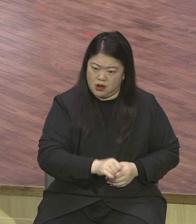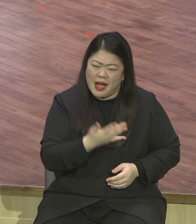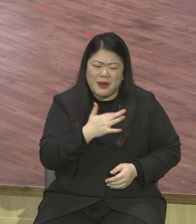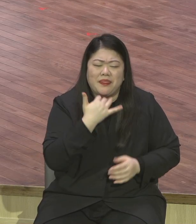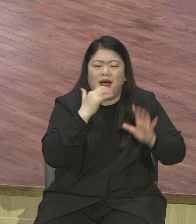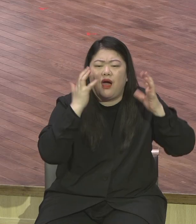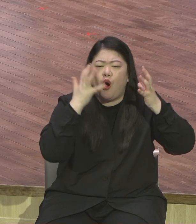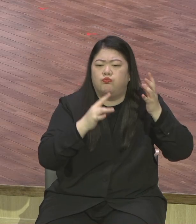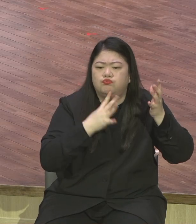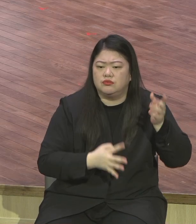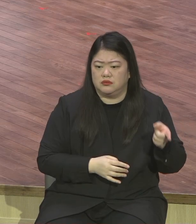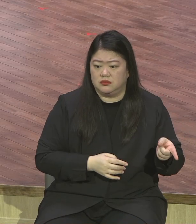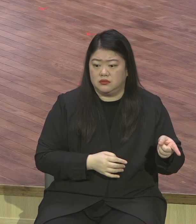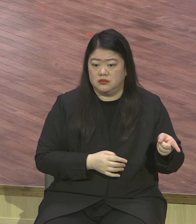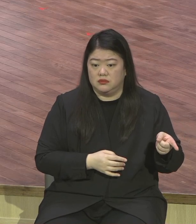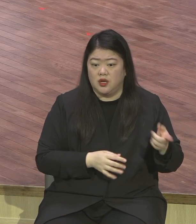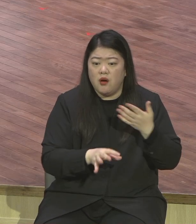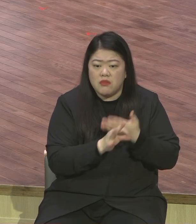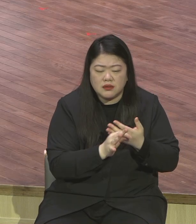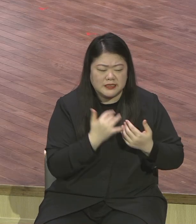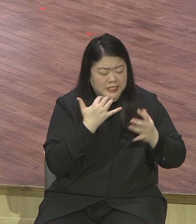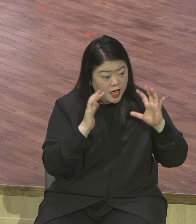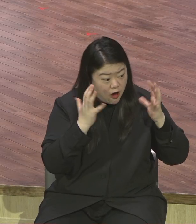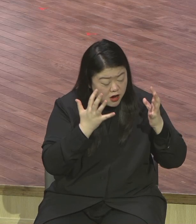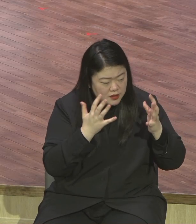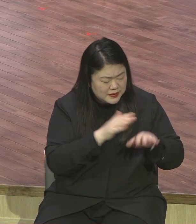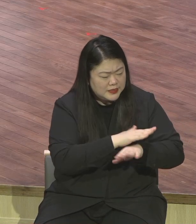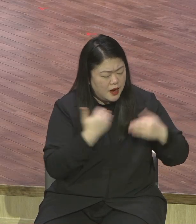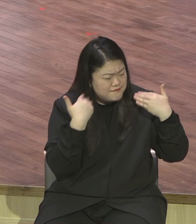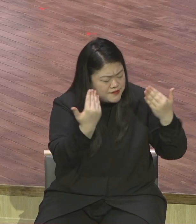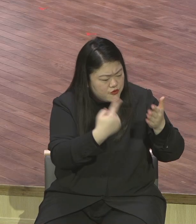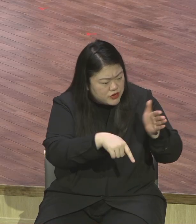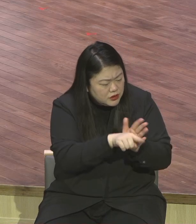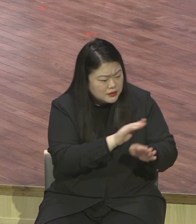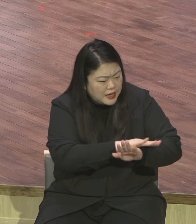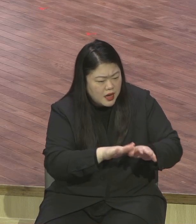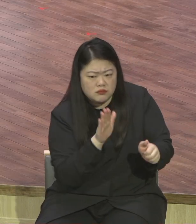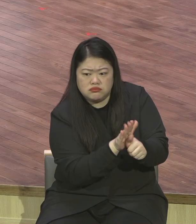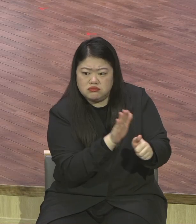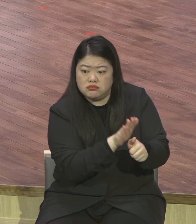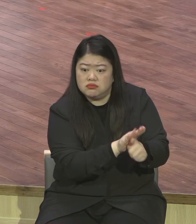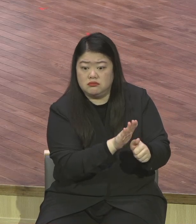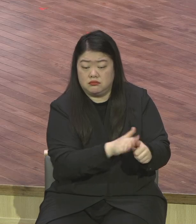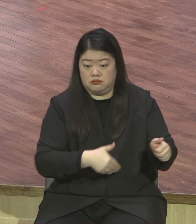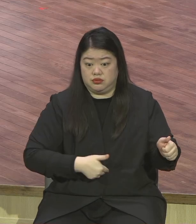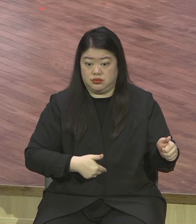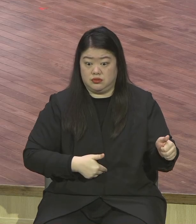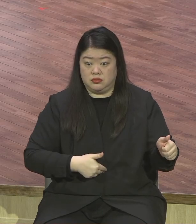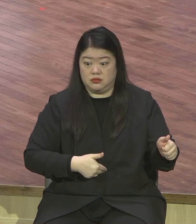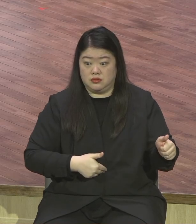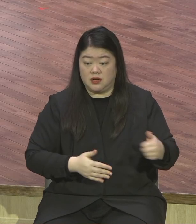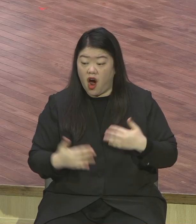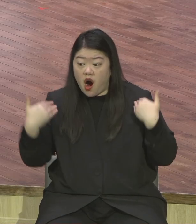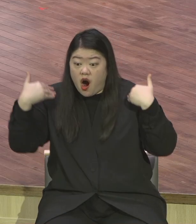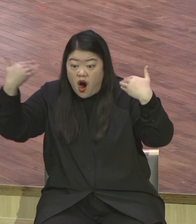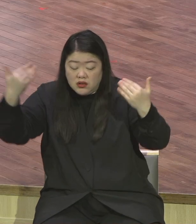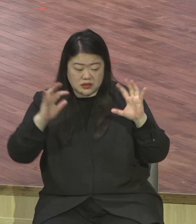실족하게 해서는 안 된다 본문 12절 14절에 보면 길 잃은 양 비율을 통해서